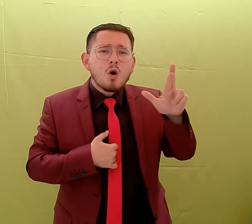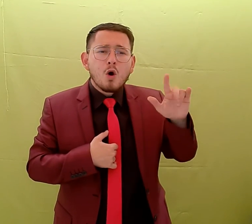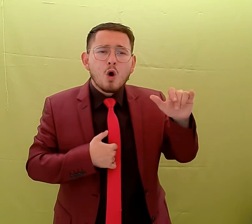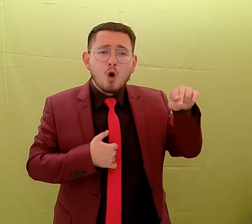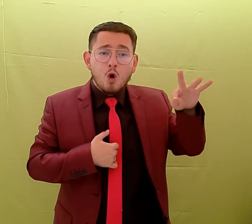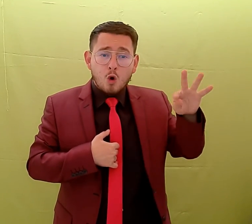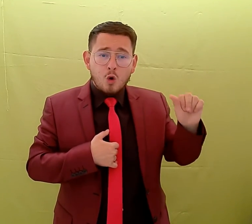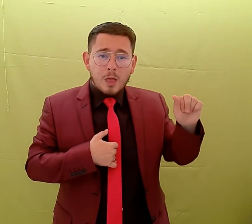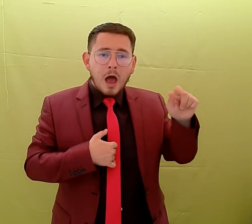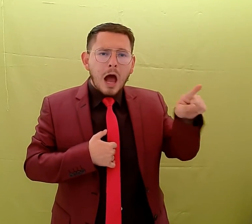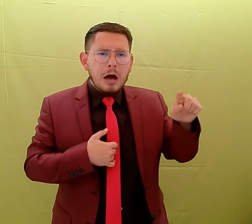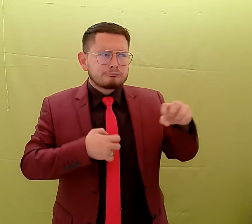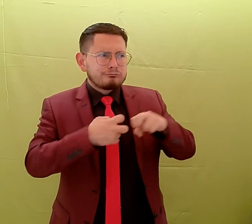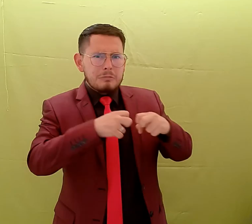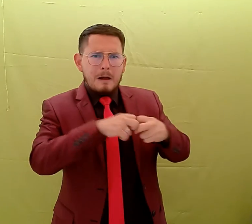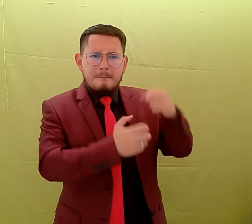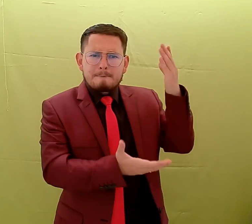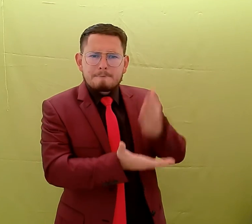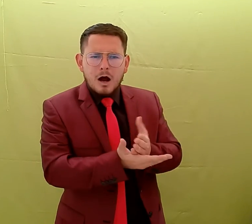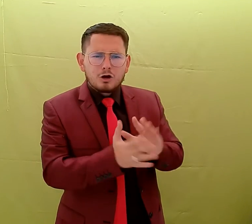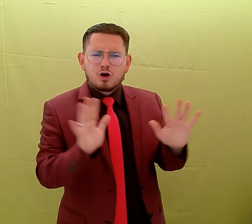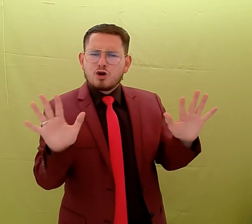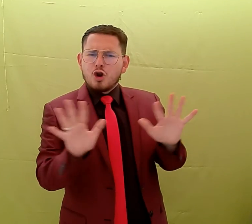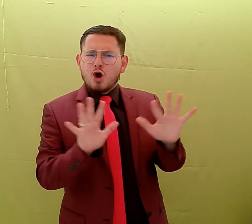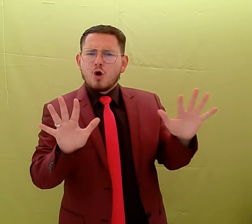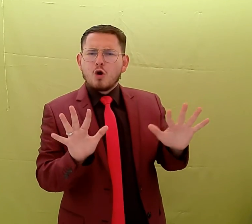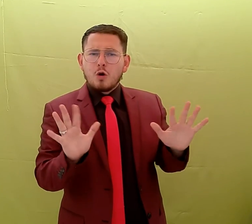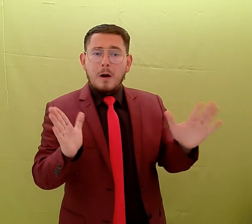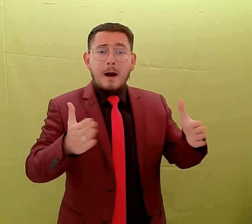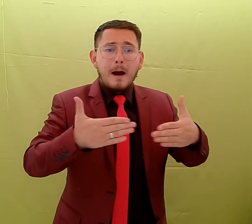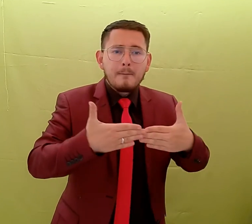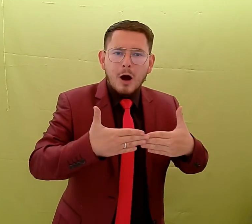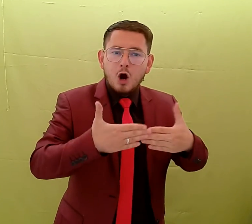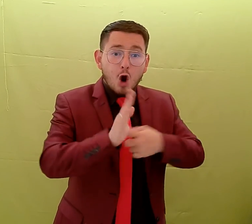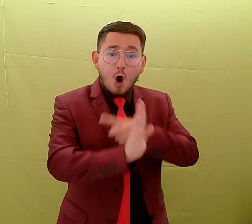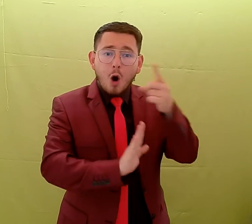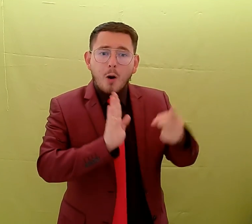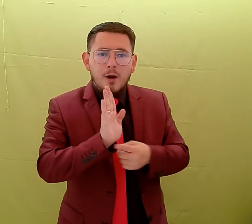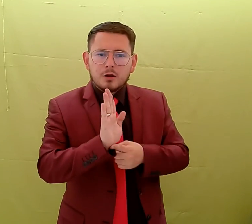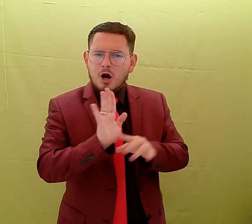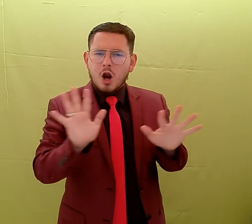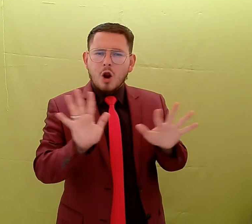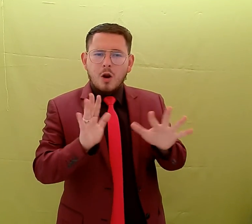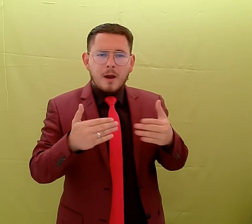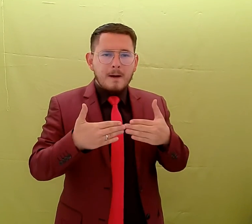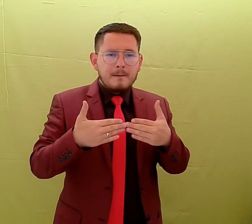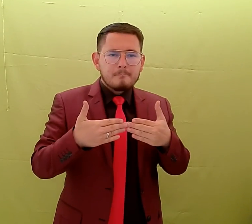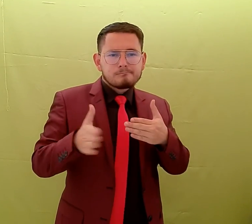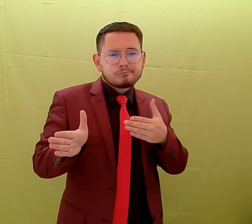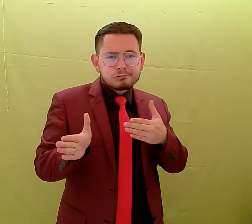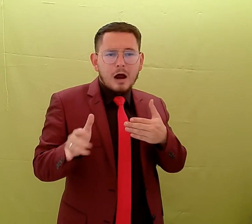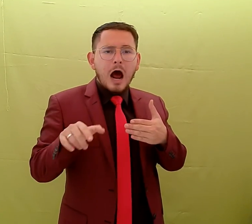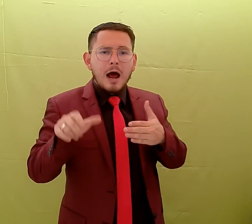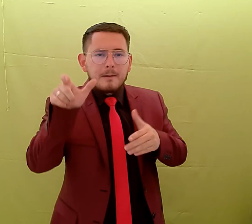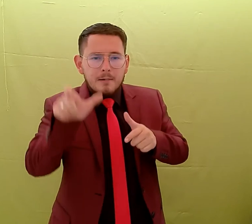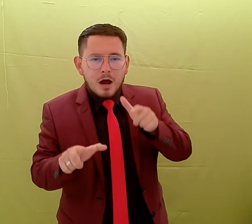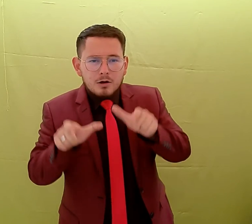que no se haga el cierre total, sino que se puedan intervenir algunas zonas. Realmente teníamos una infraestructura muy antigua.